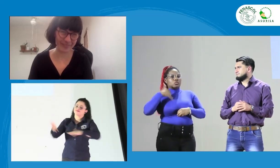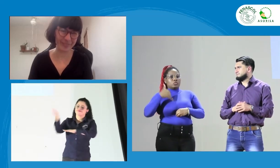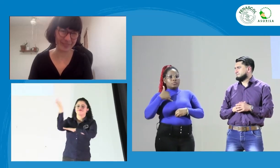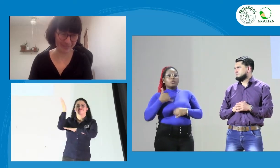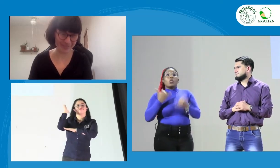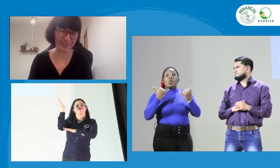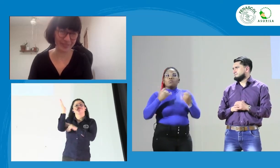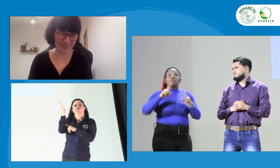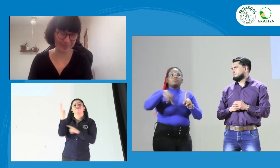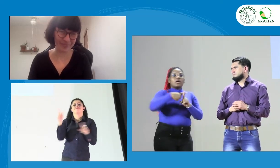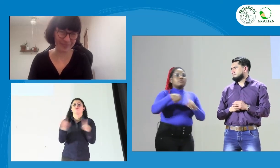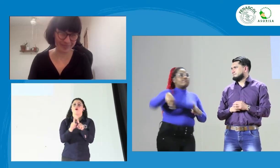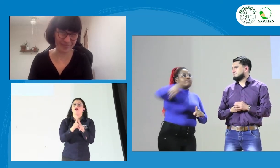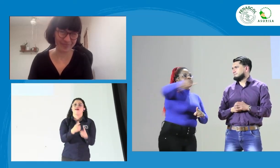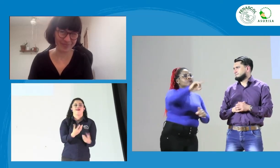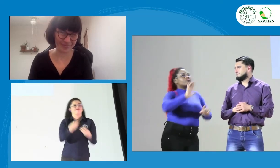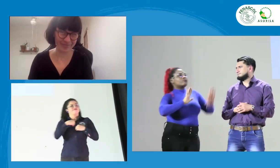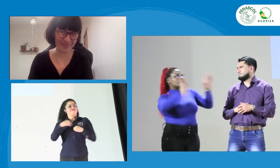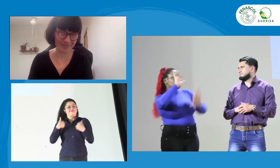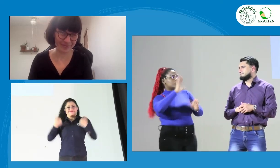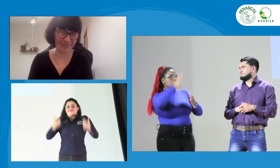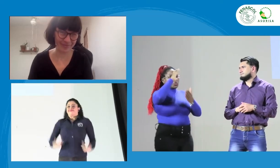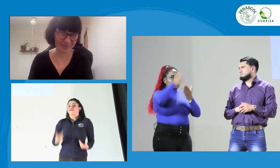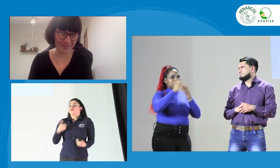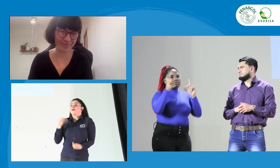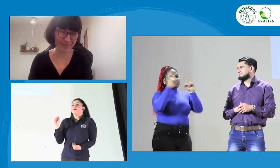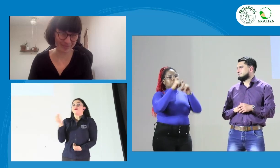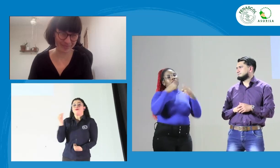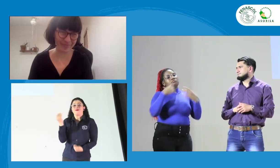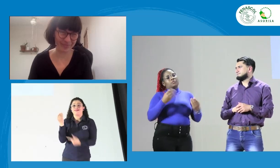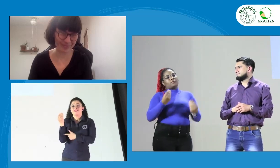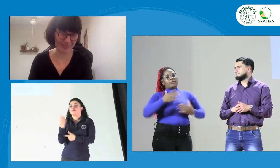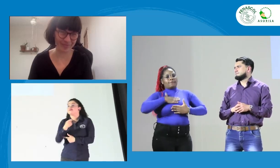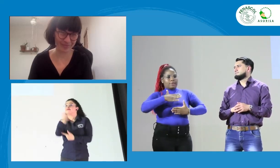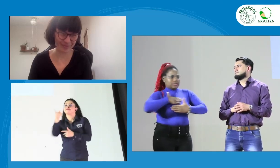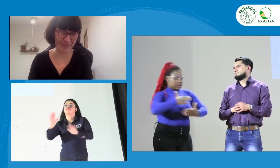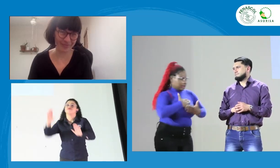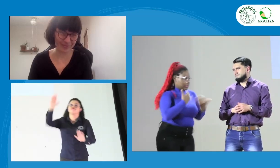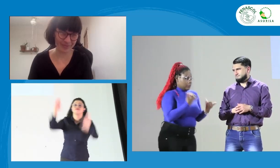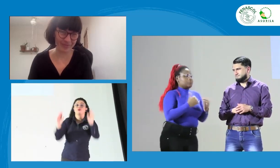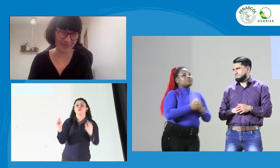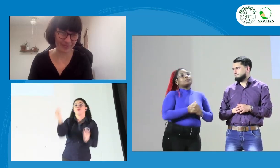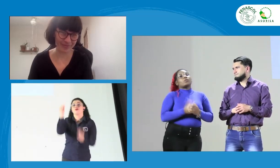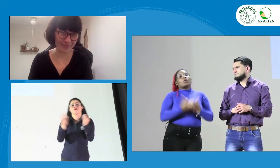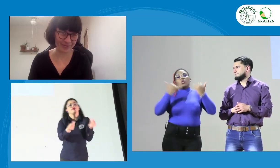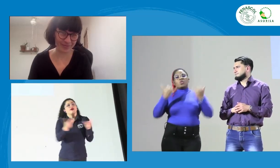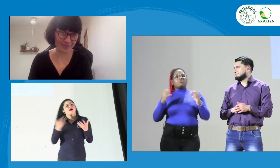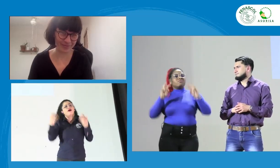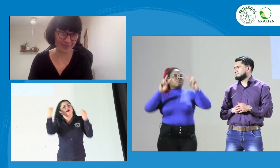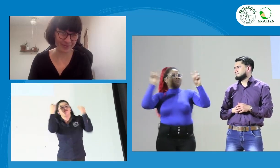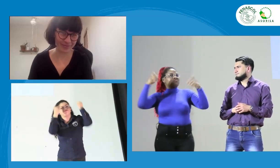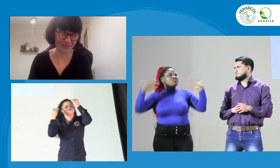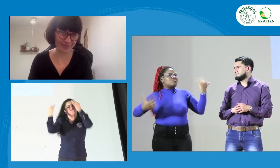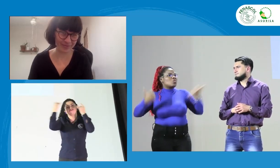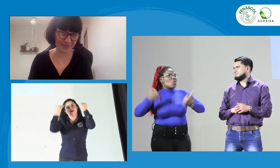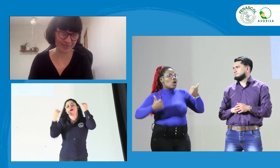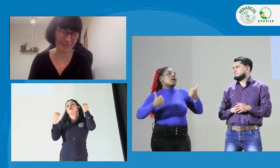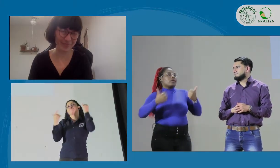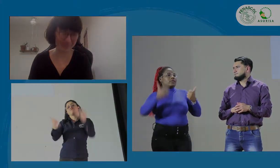experiencia muy buena, muy buena para nosotros los jóvenes. Y también, pues, las preguntas del auditorio han sido muy buenas. Los felicito. Gracias.